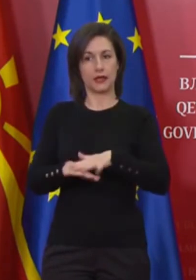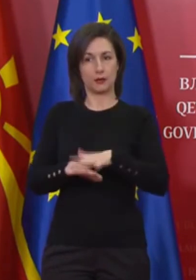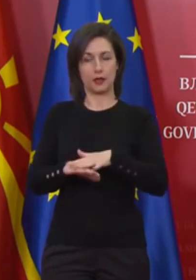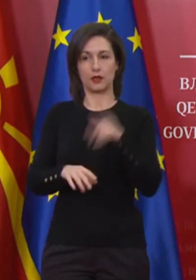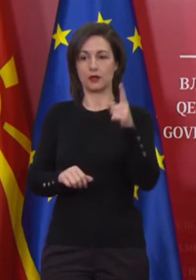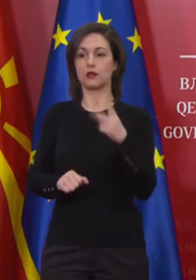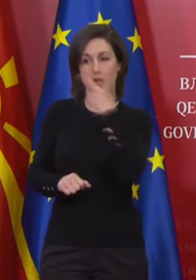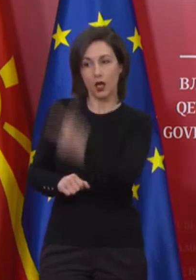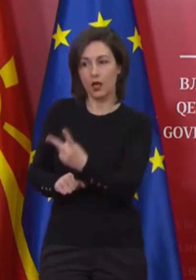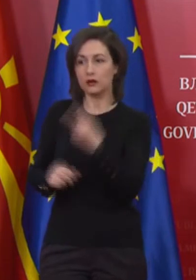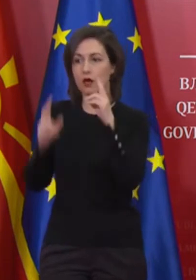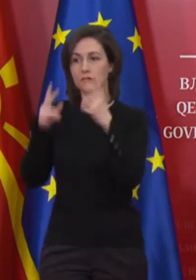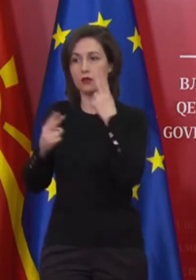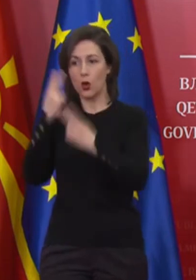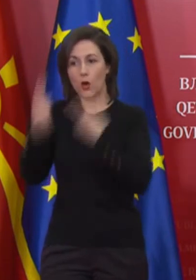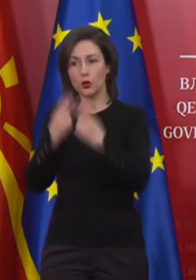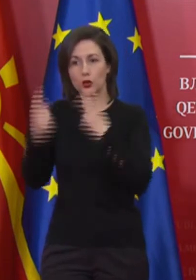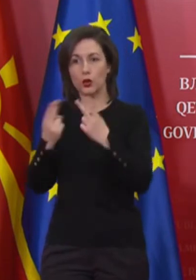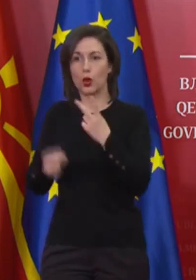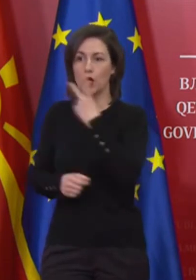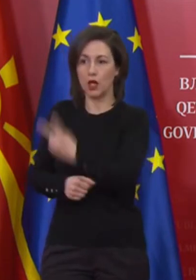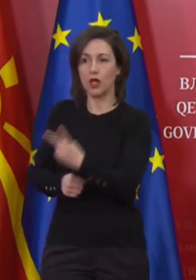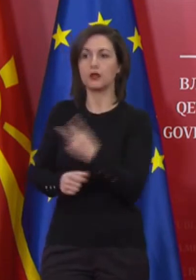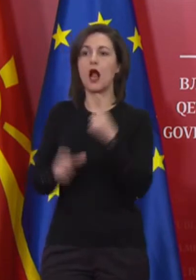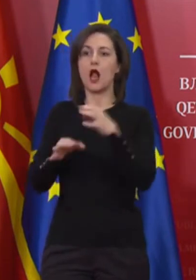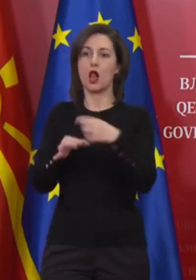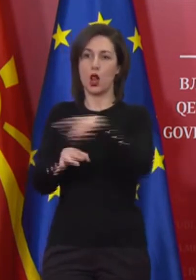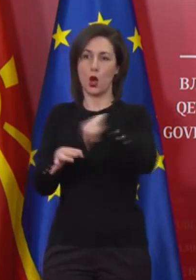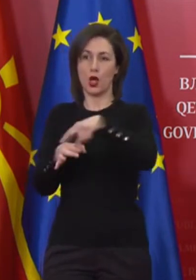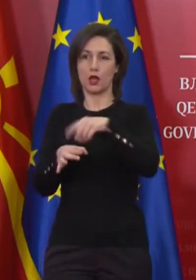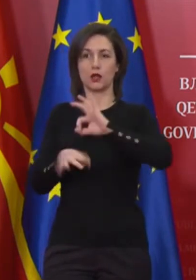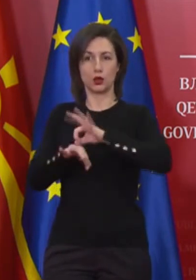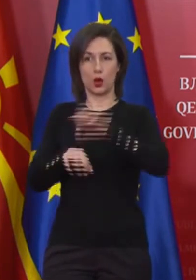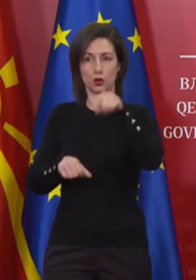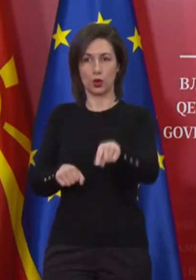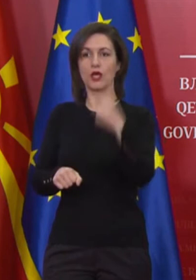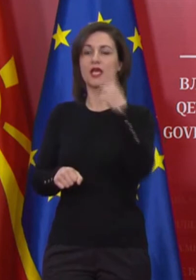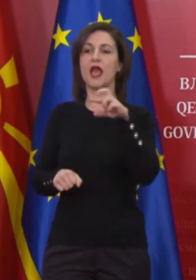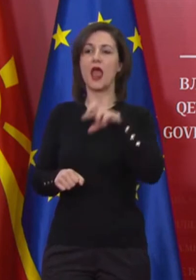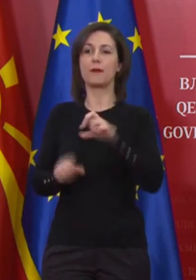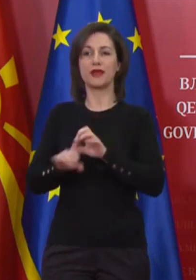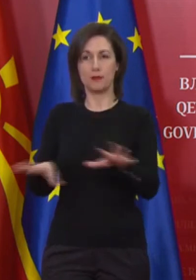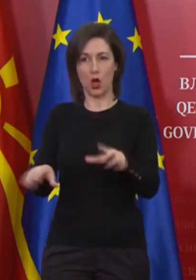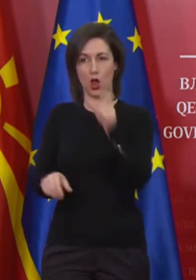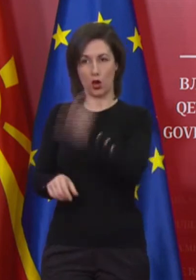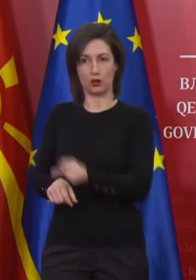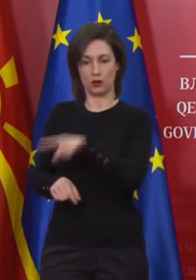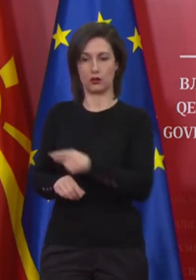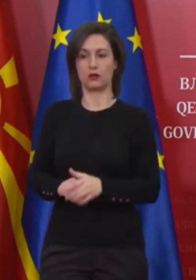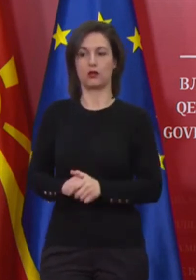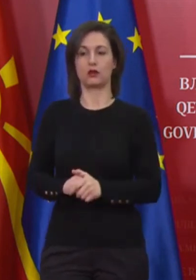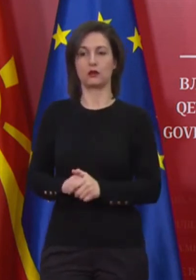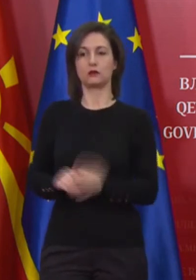работата на локалните инфектолози, како и епидемиологот, се во